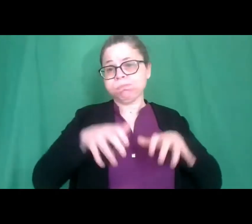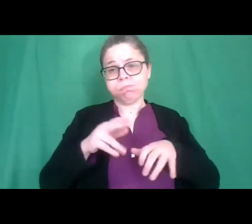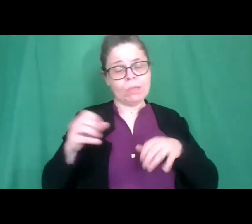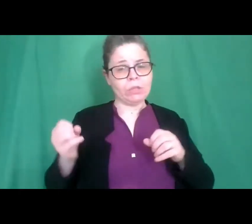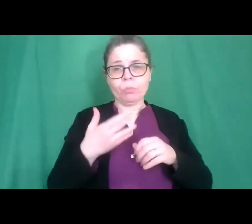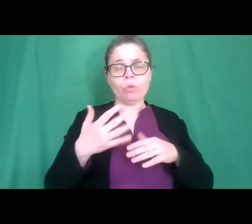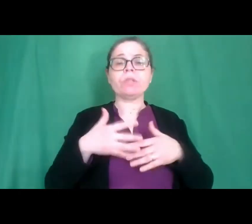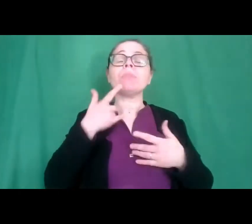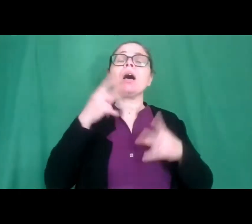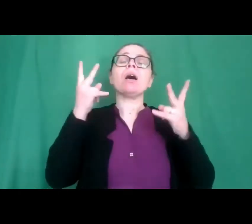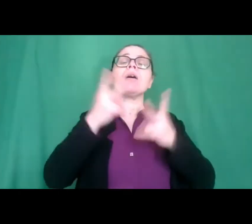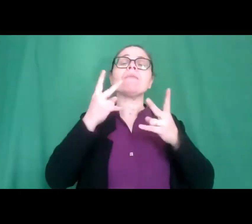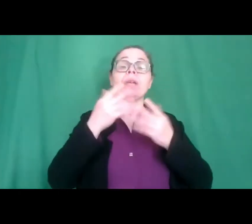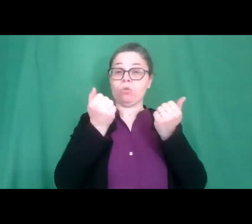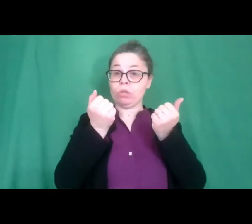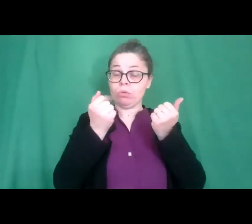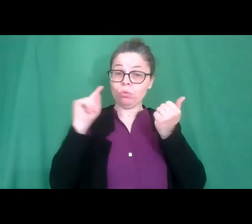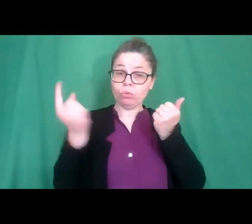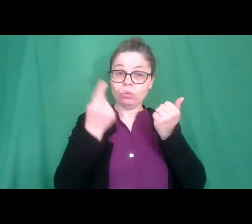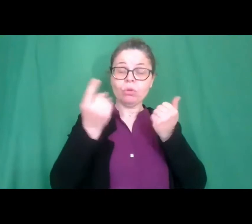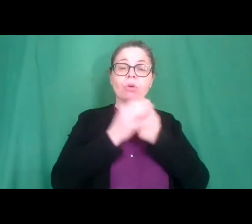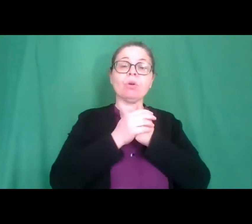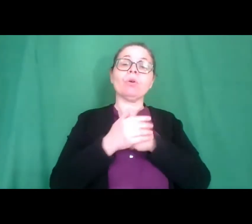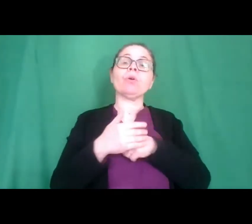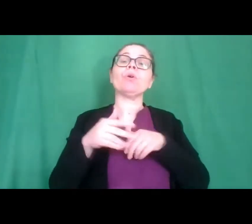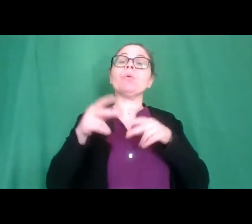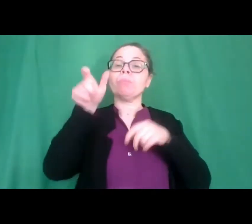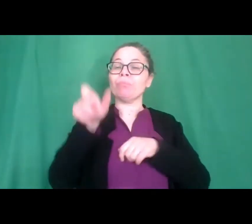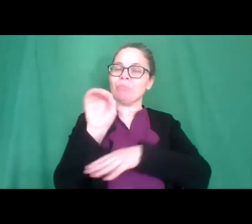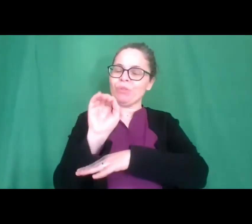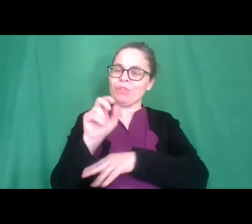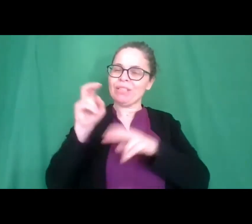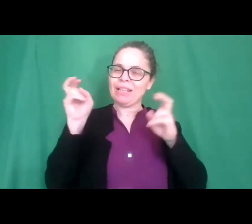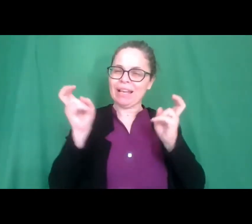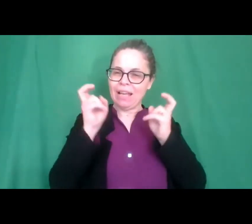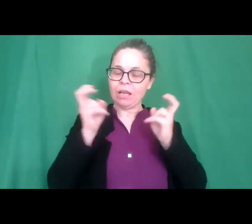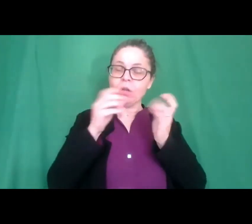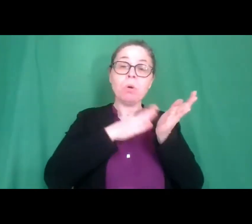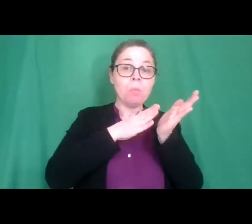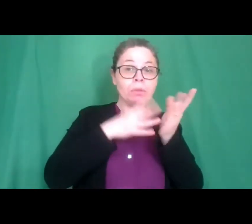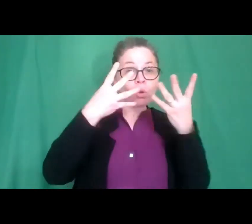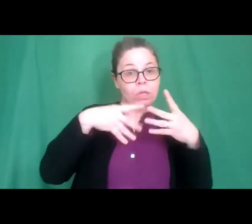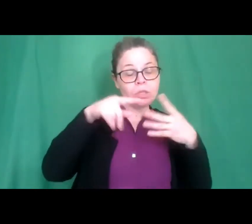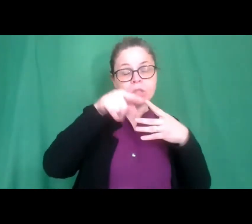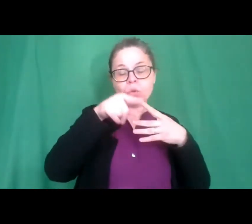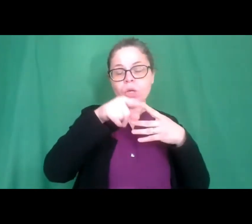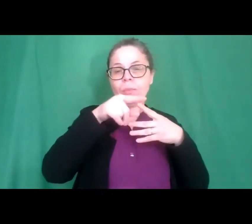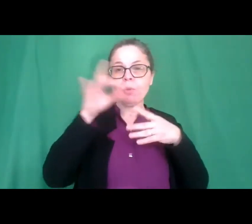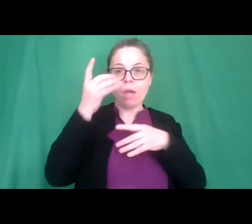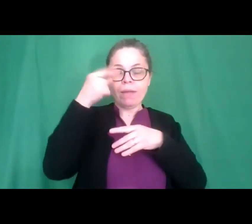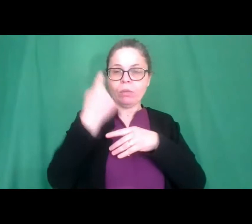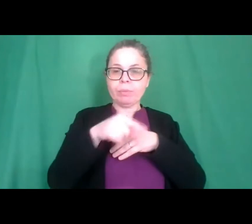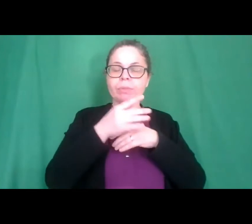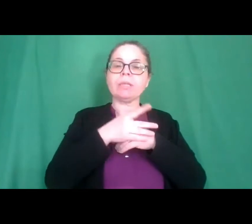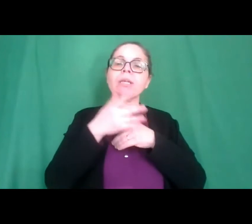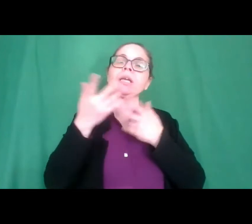voi un caro saluto. Innanzitutto ringrazio la professoressa Caccaro per l'invito e mi complimento per aver organizzato questo incontro che